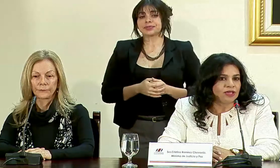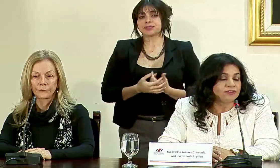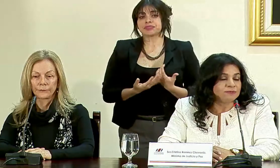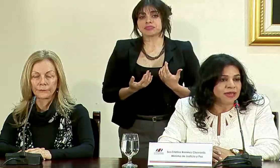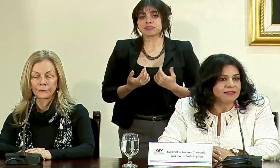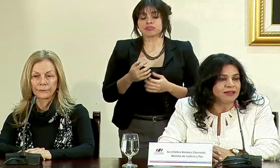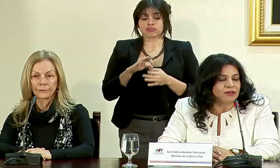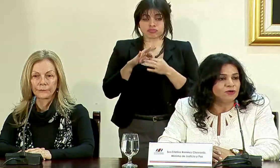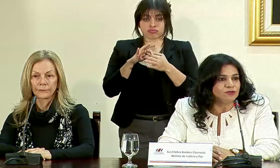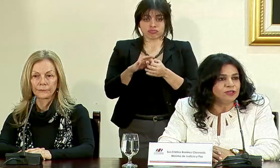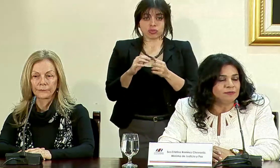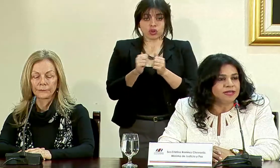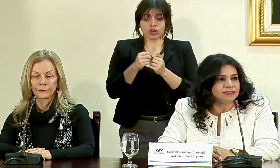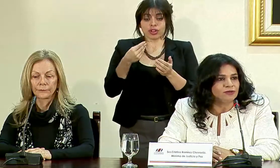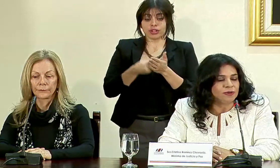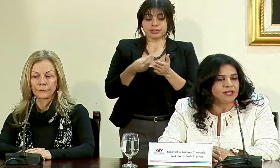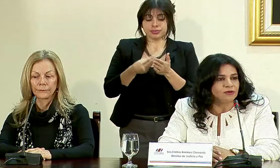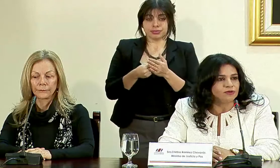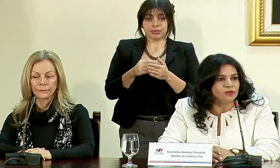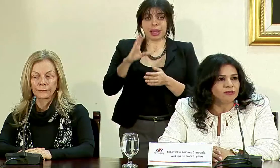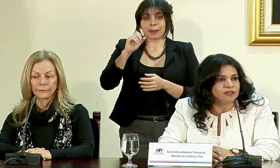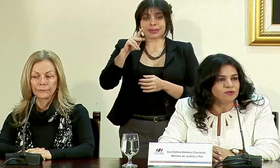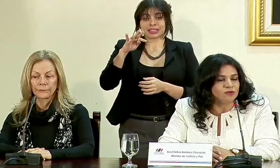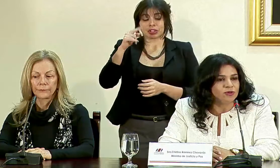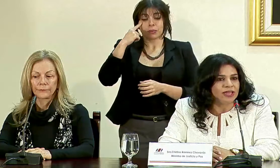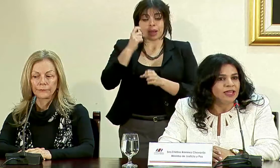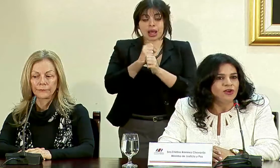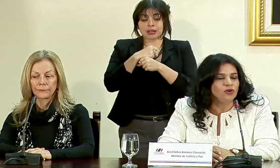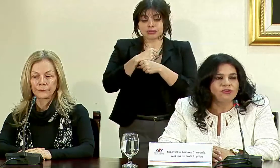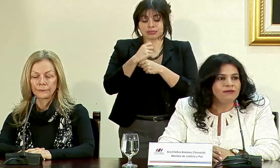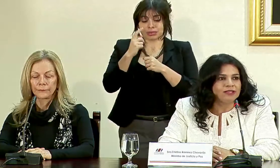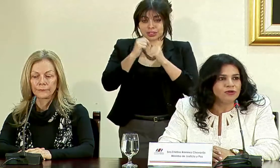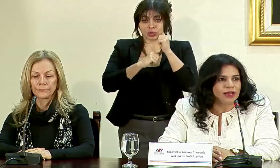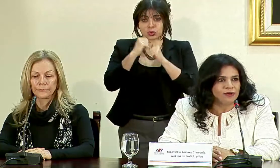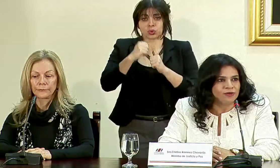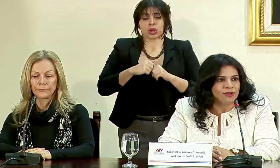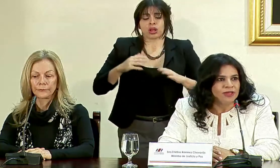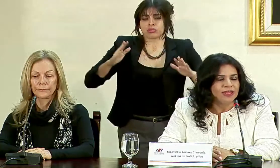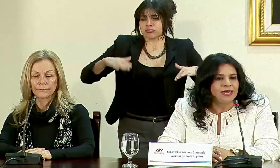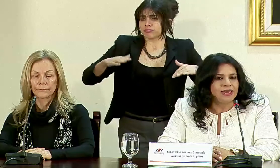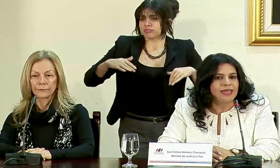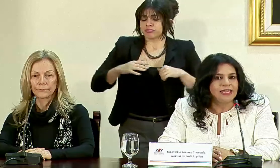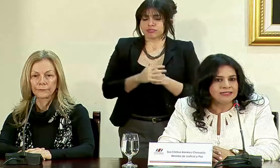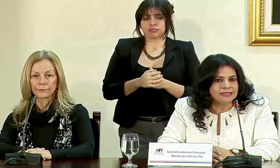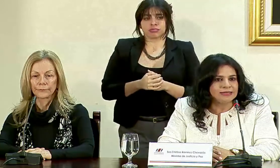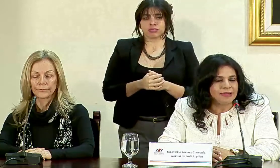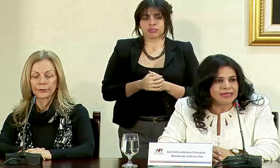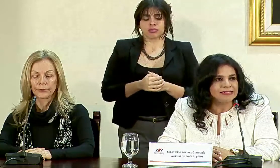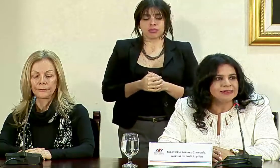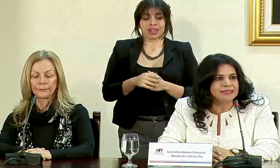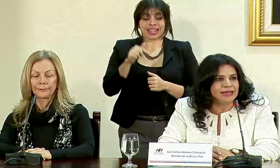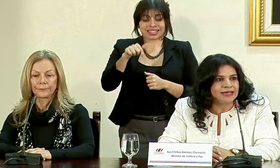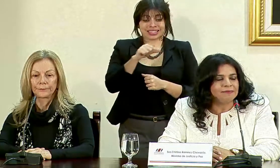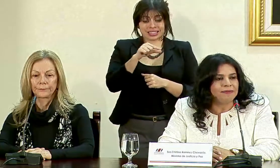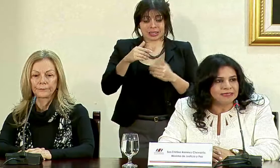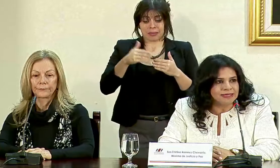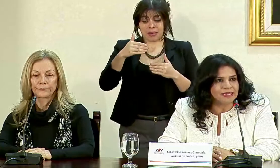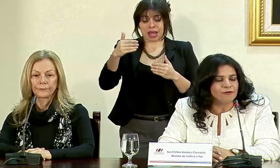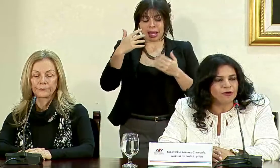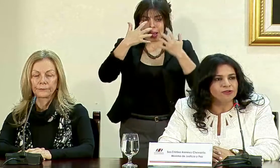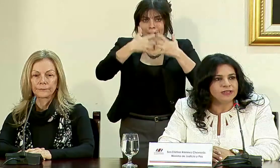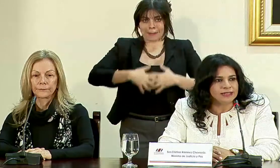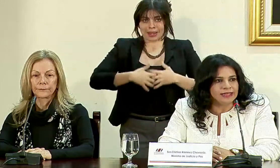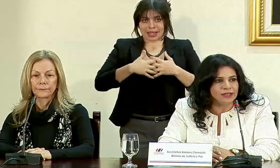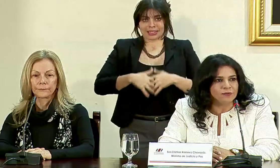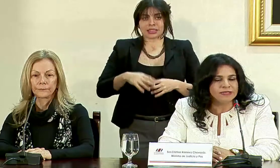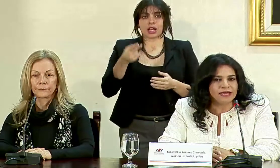en lo que respecta a recursos del empréstito para ejecución de infraestructura no se había tocado en estas semanas estará la empresa